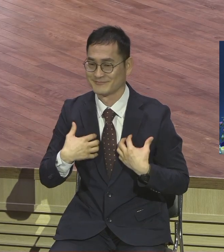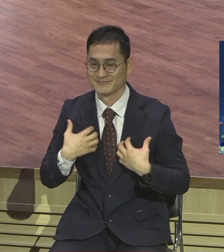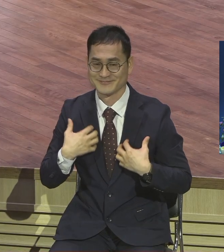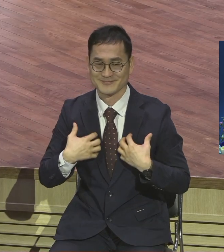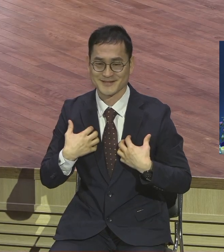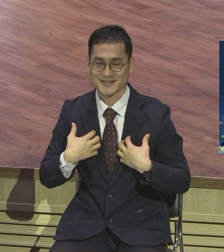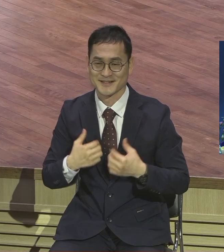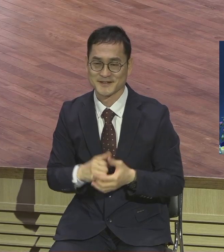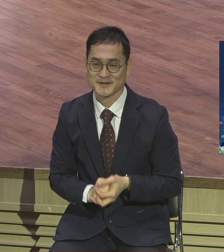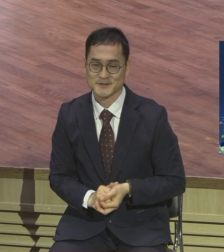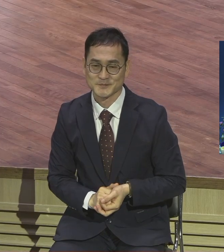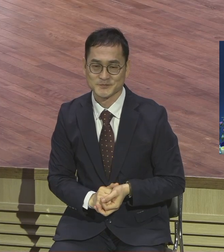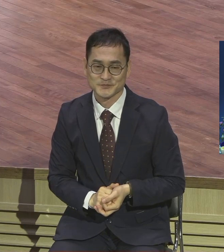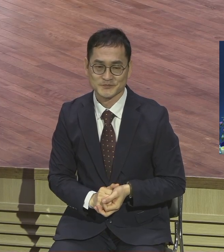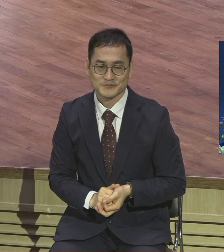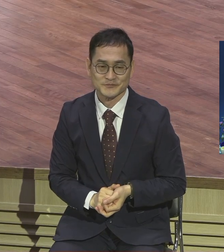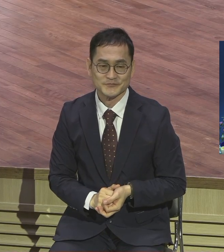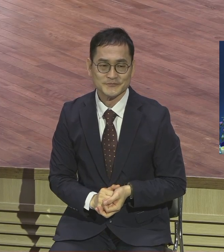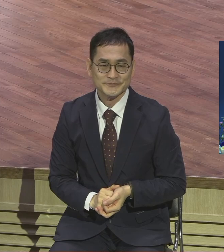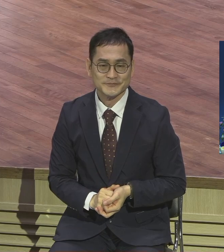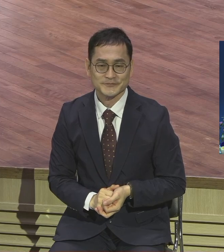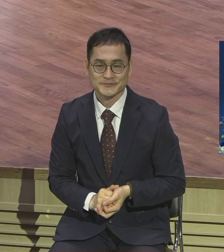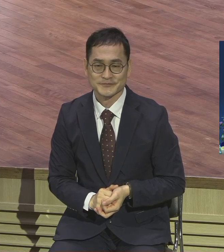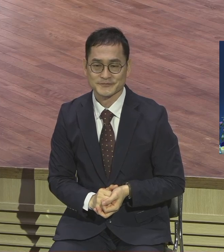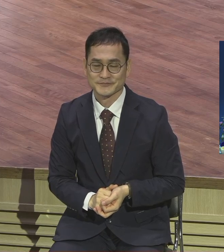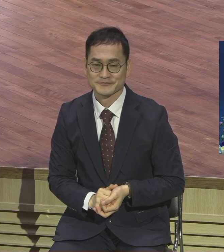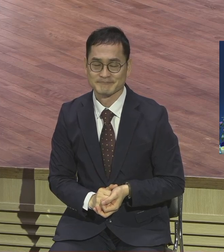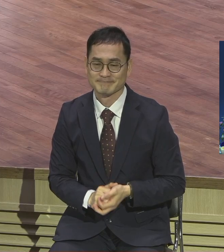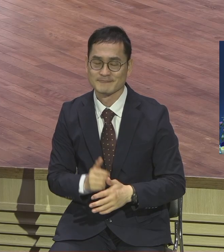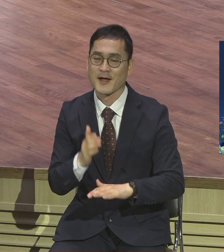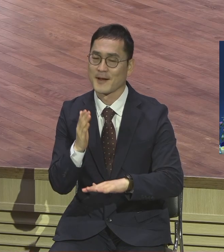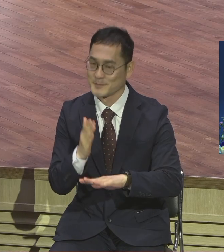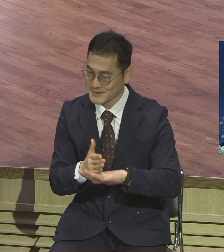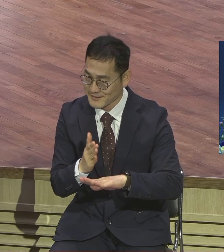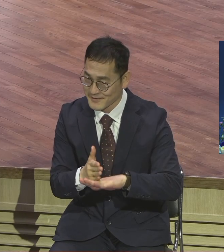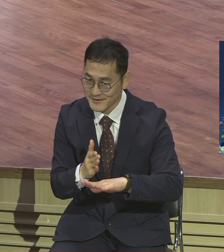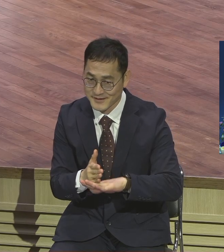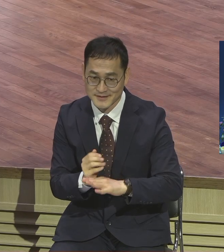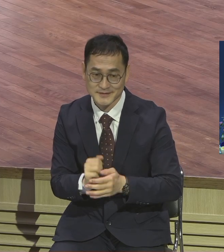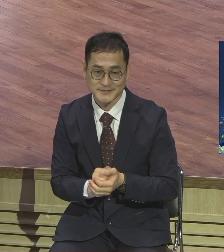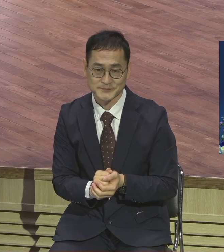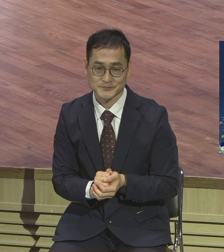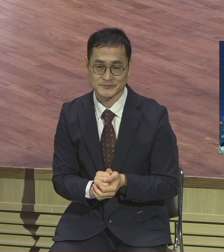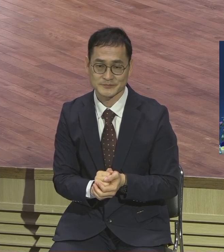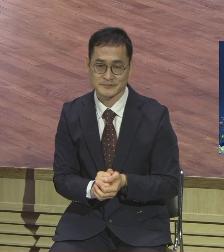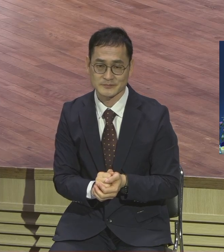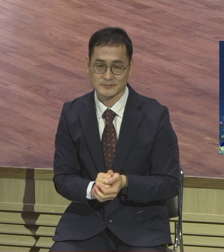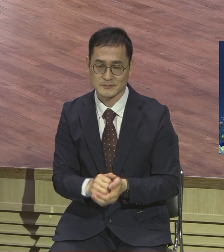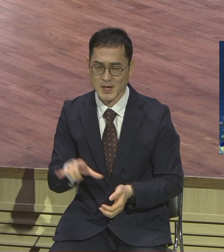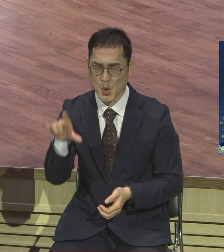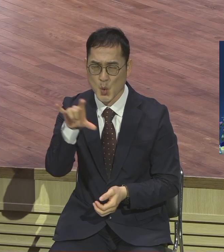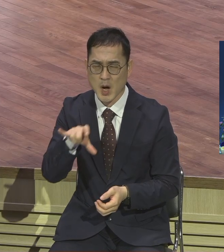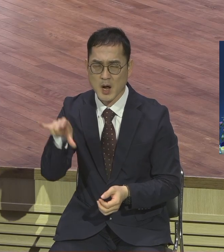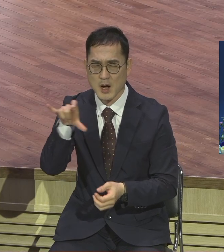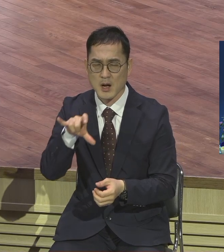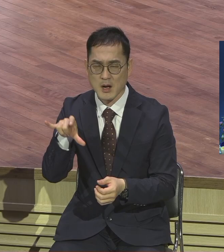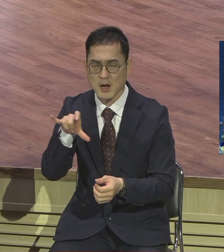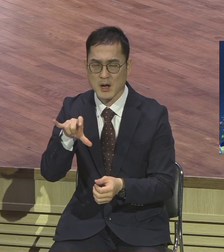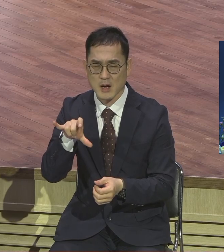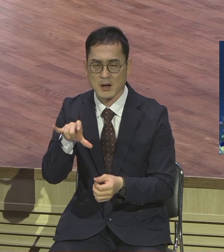되니까 참으로 감사한 일입니다. 우리가 코로나19로 인해서 여러 가지 생각지도 못한